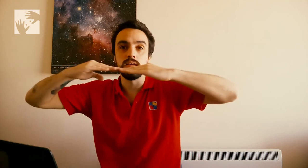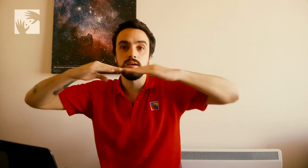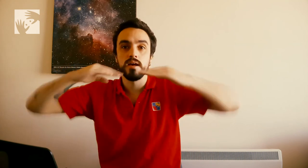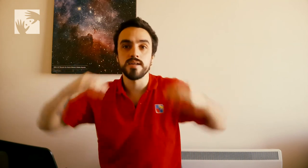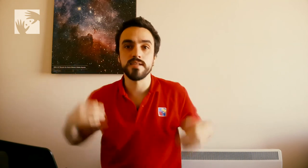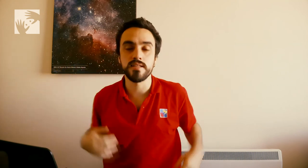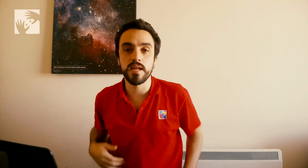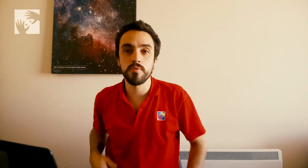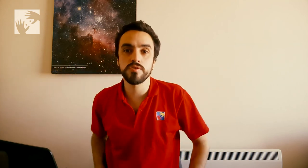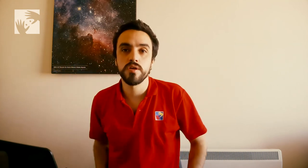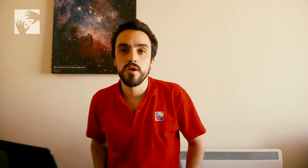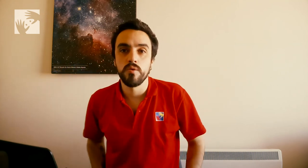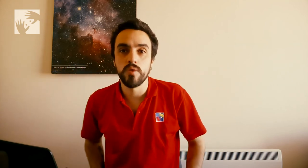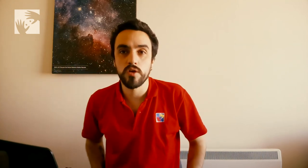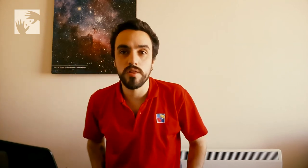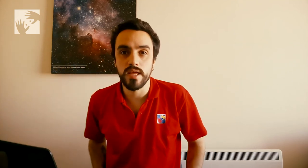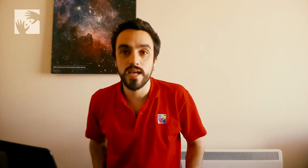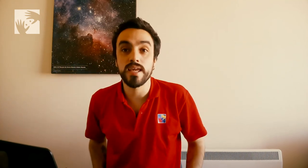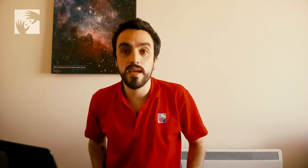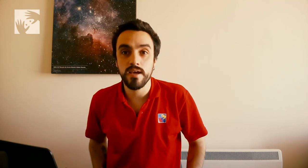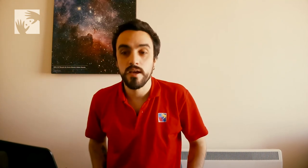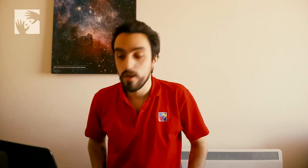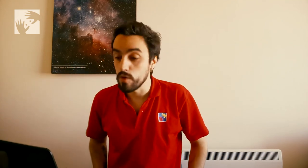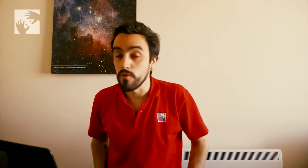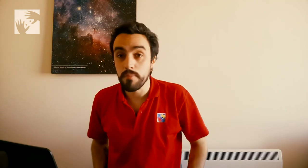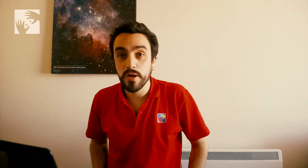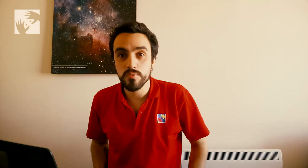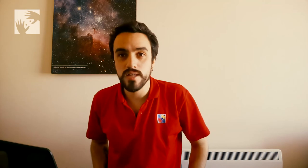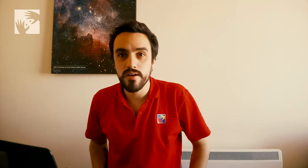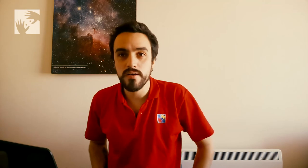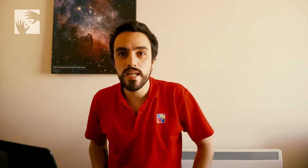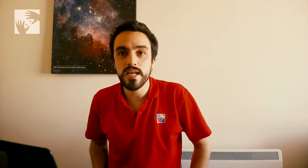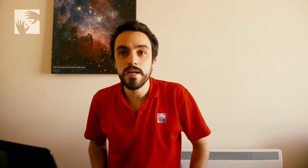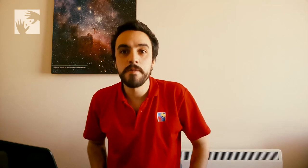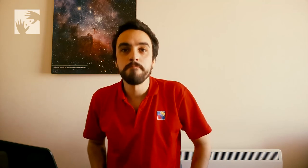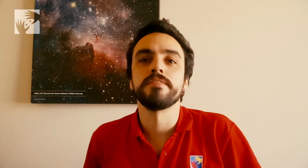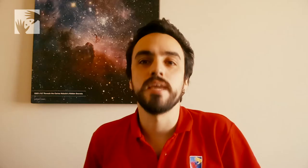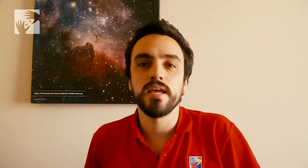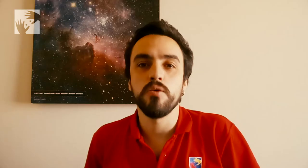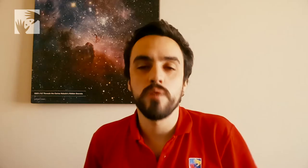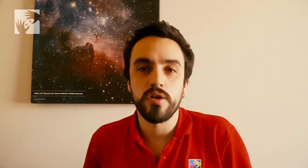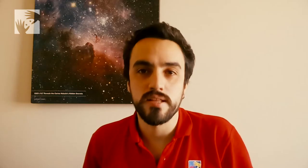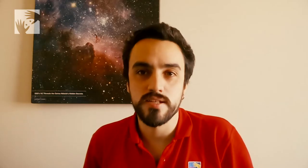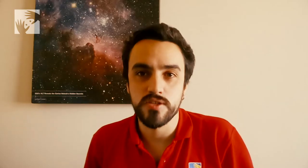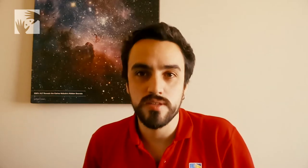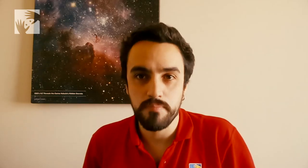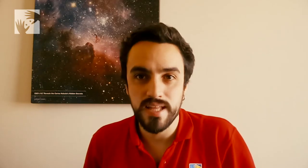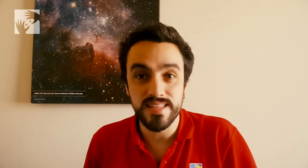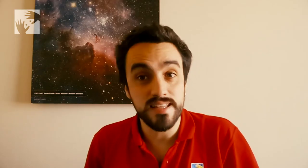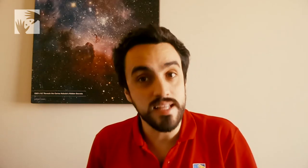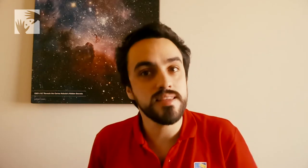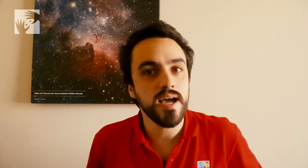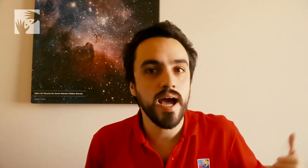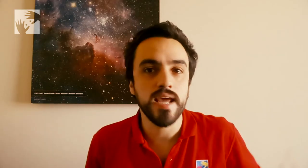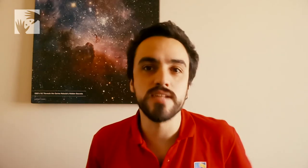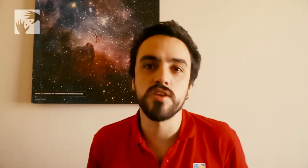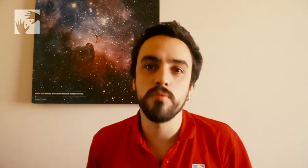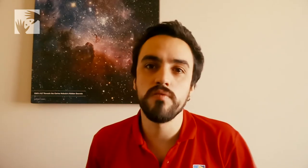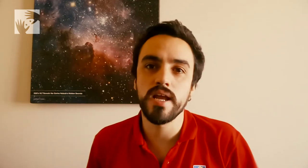Así que tenemos una cordillera que, como bien preguntaba Anina, tiene una orientación también distinta a la que solemos ver